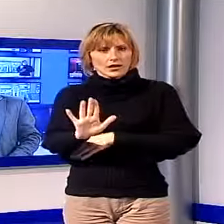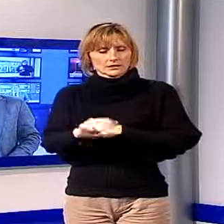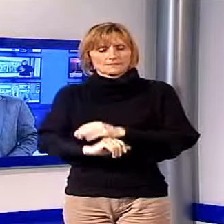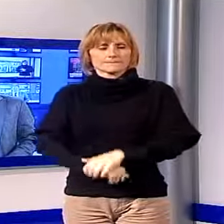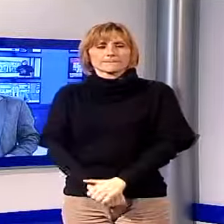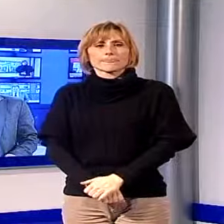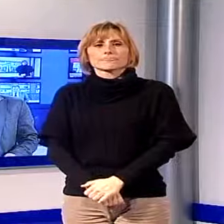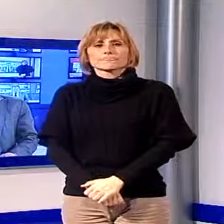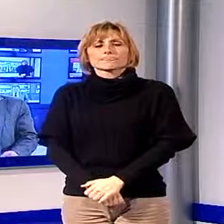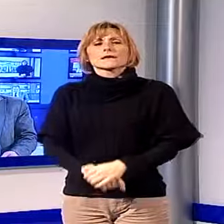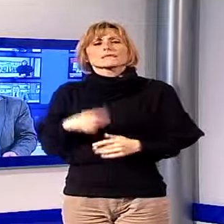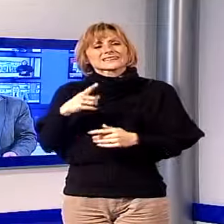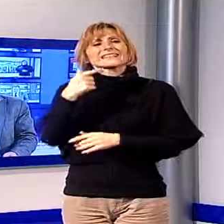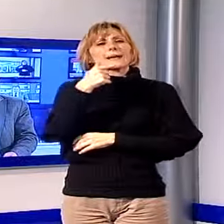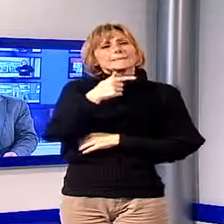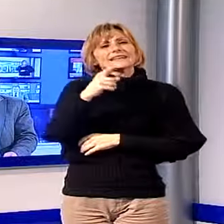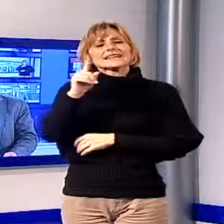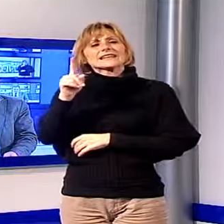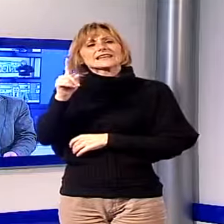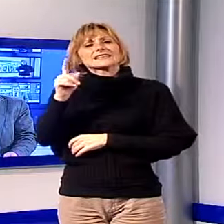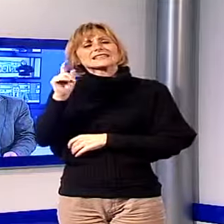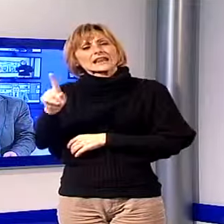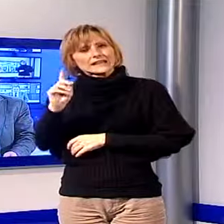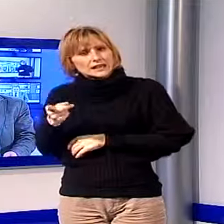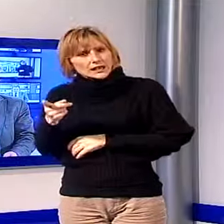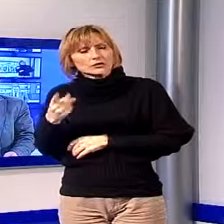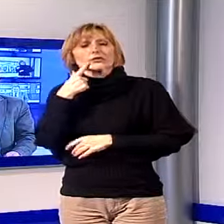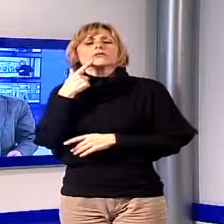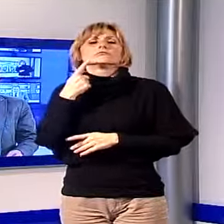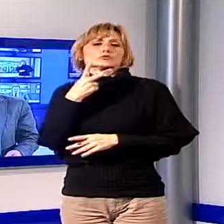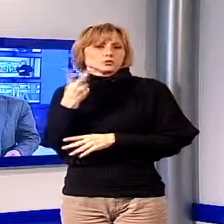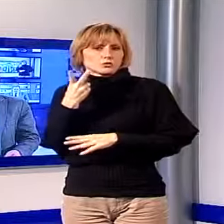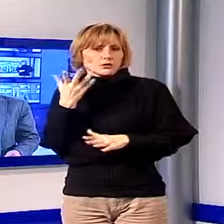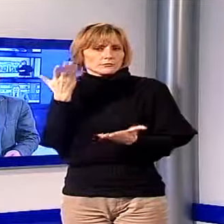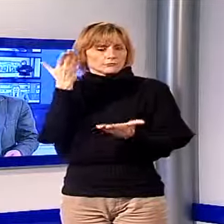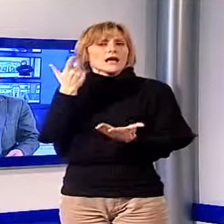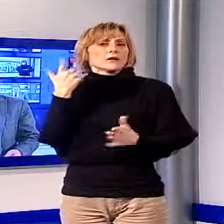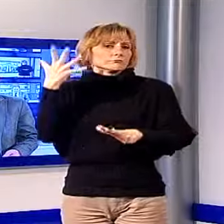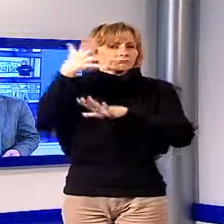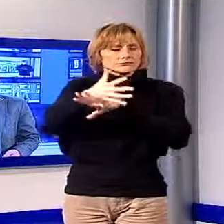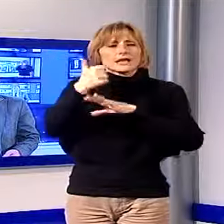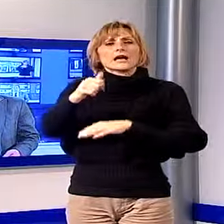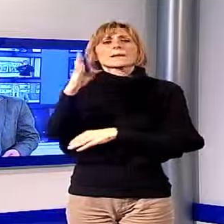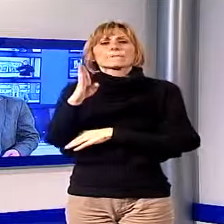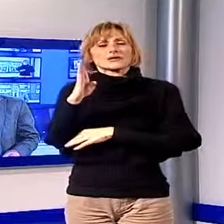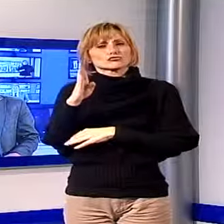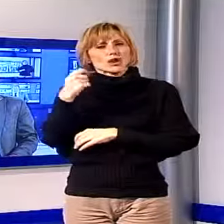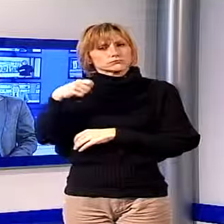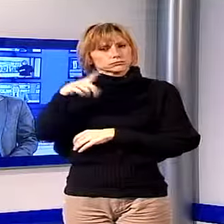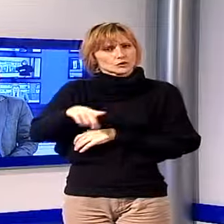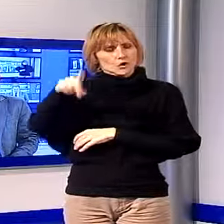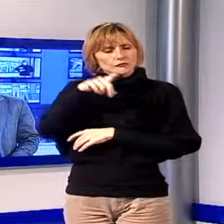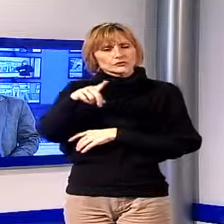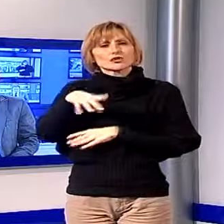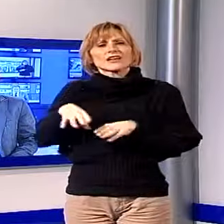Sull'iniziativa di Tambellini e del Ghingaro è intervenuto il Presidente della Provincia Stefano Baccelli, l'inizio del percorso di